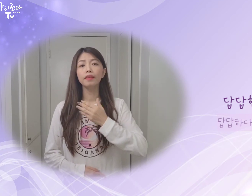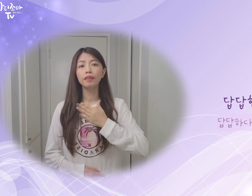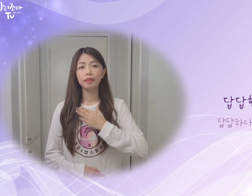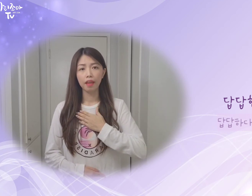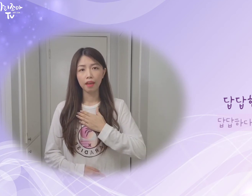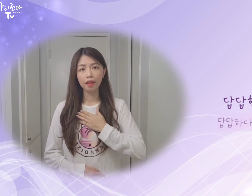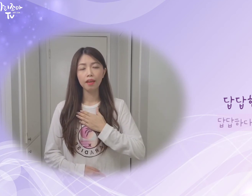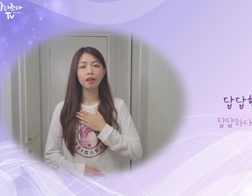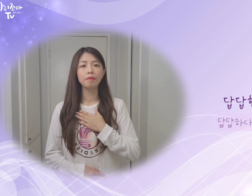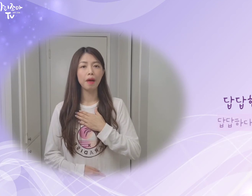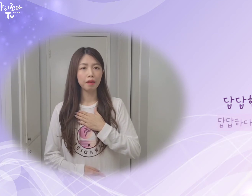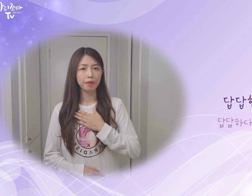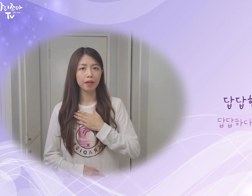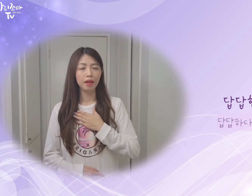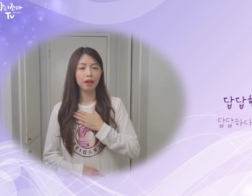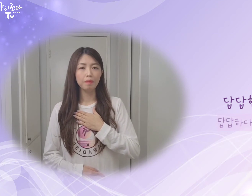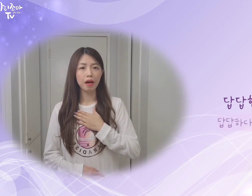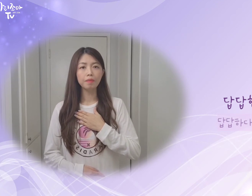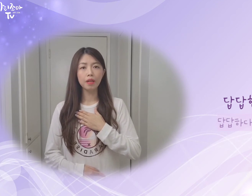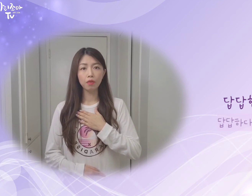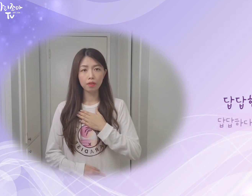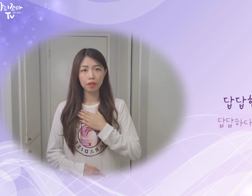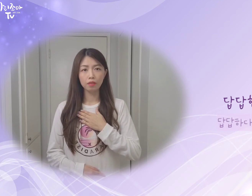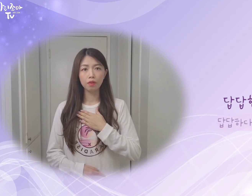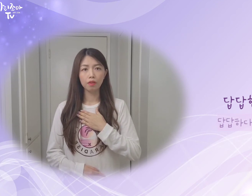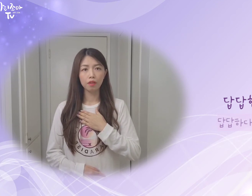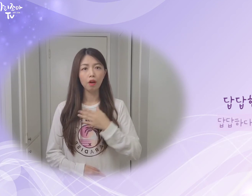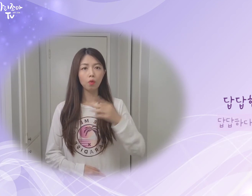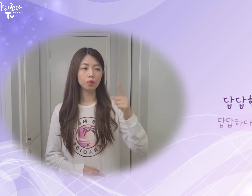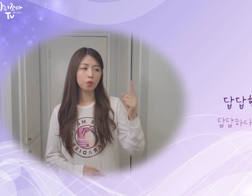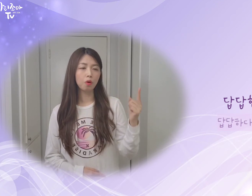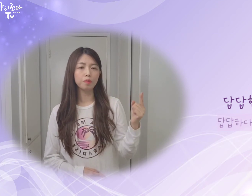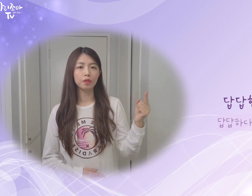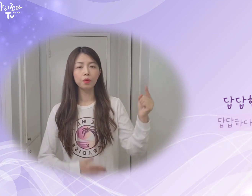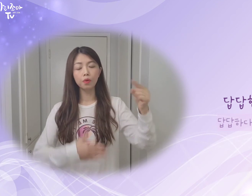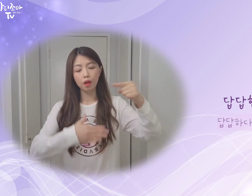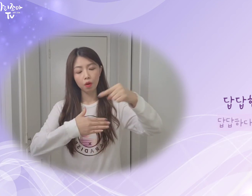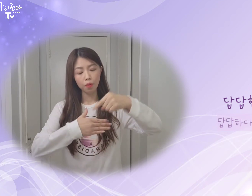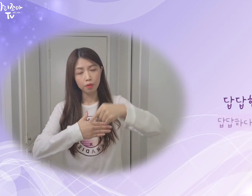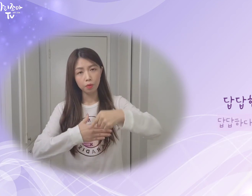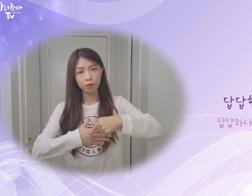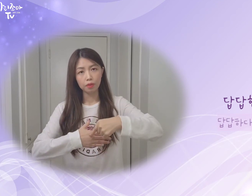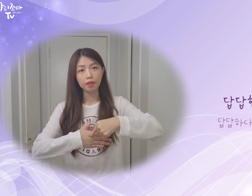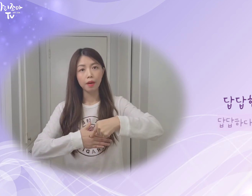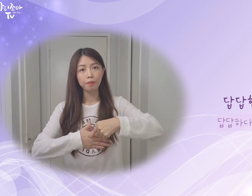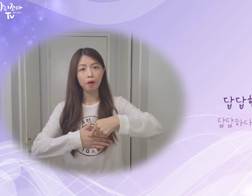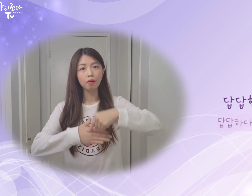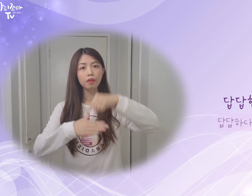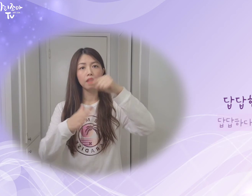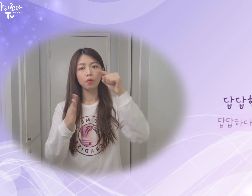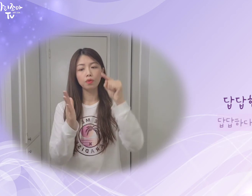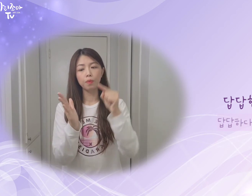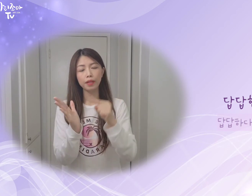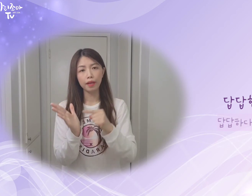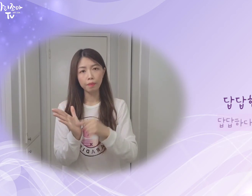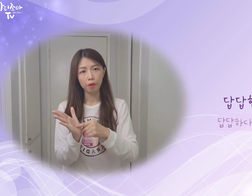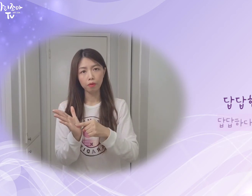내 마음이. 마음이라고 하는 뜻의 수어는요. 오른손 검지로 왼손 등에 한번 왼손 바닥에 한번